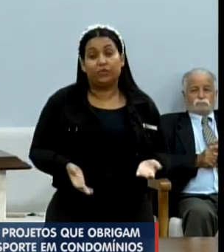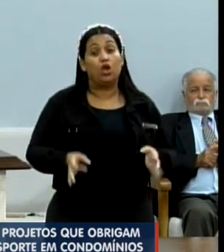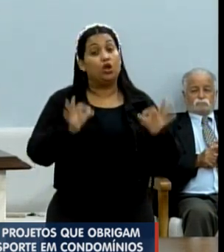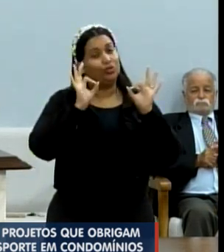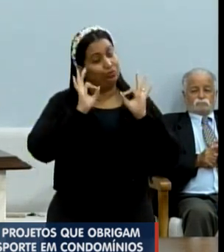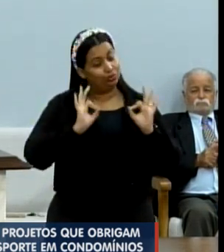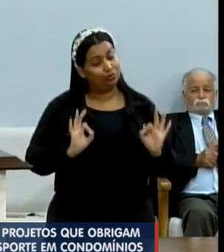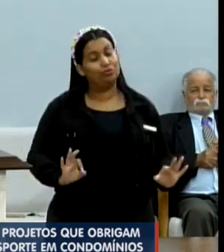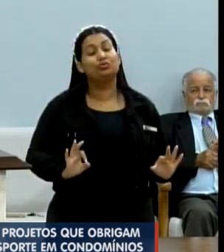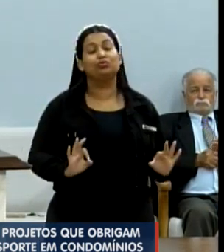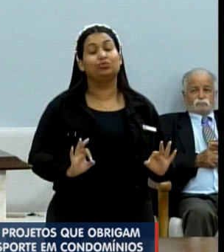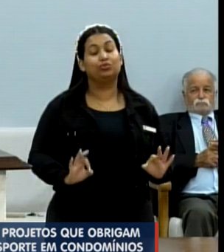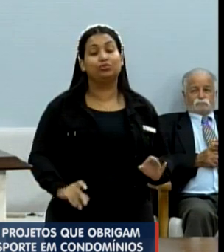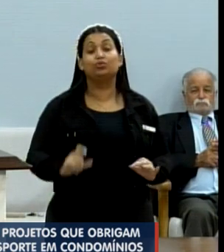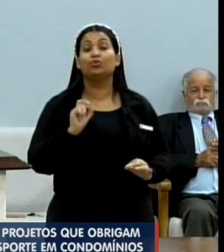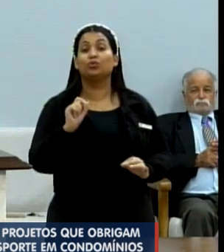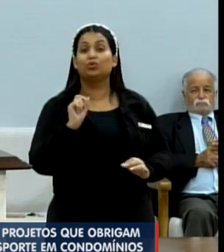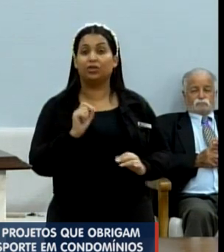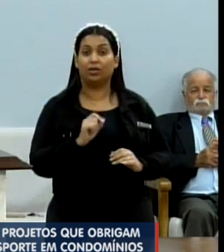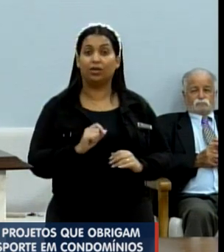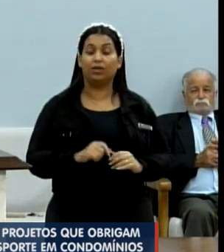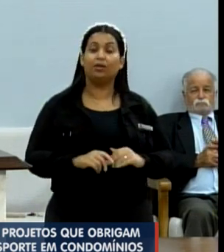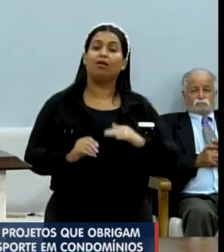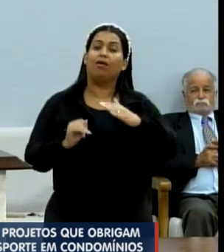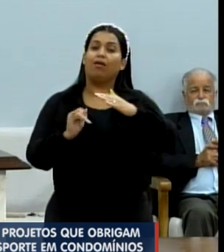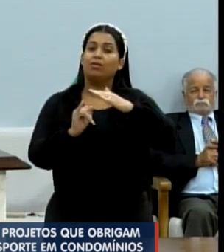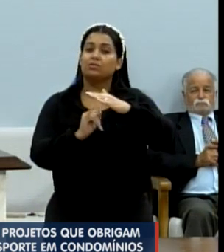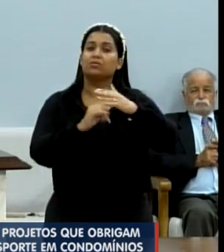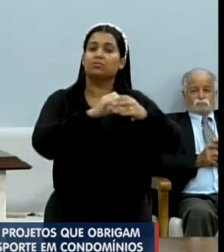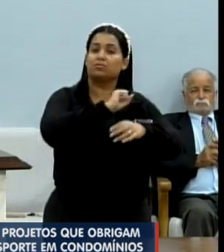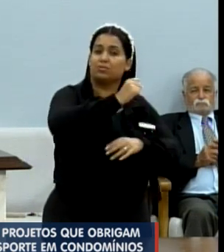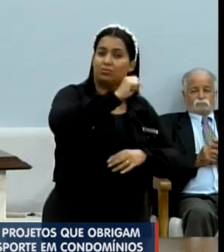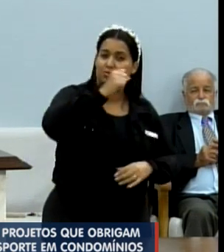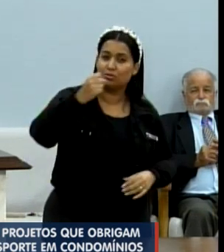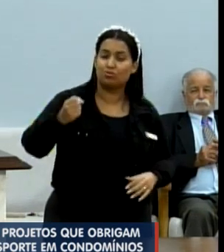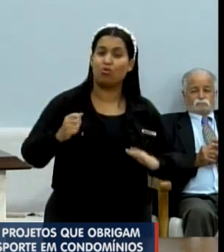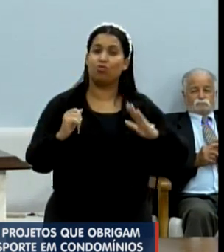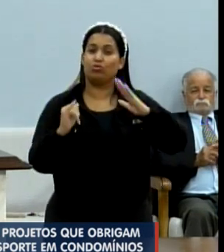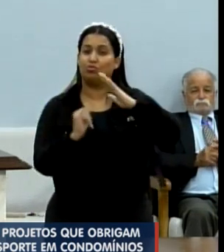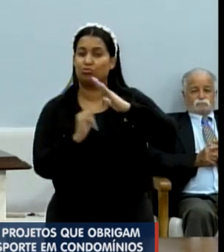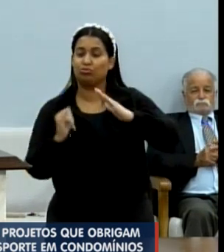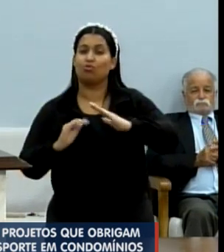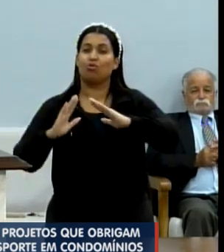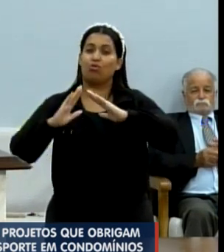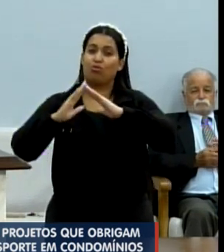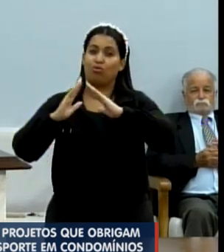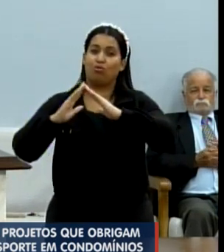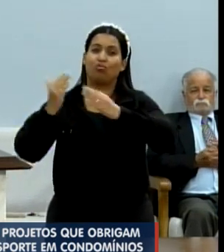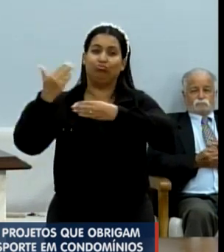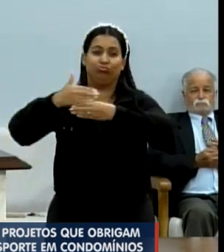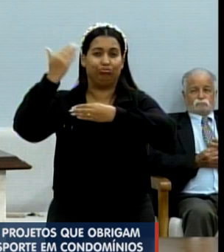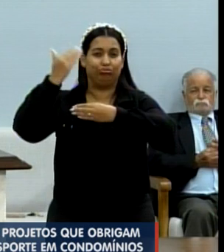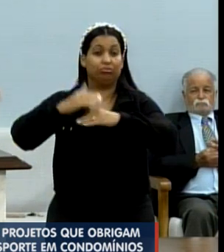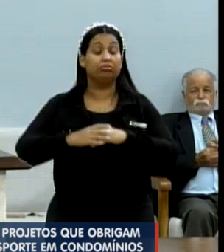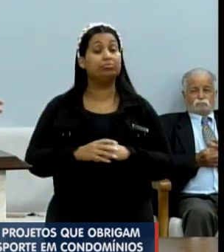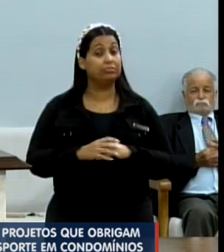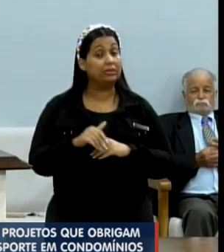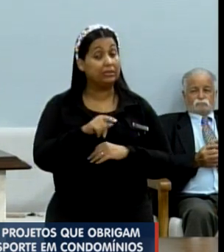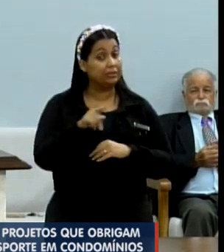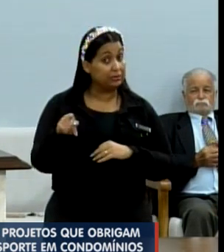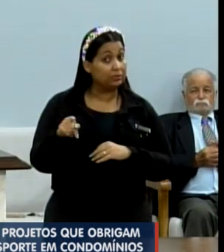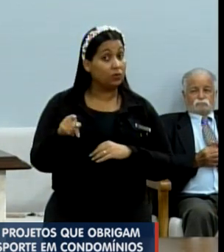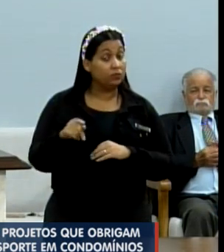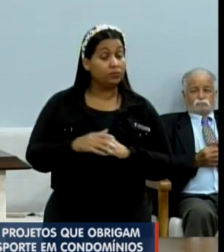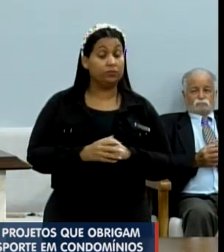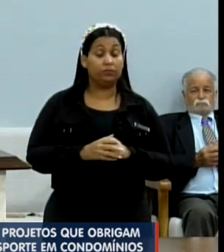justo que essas instituições, associações de bairro e associações de condomínio, que estão nesses